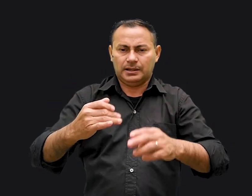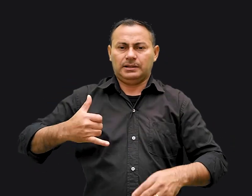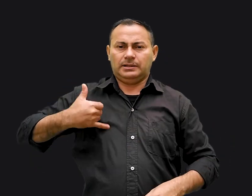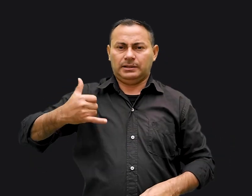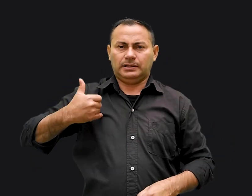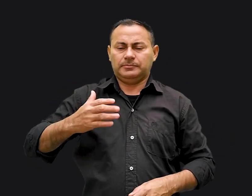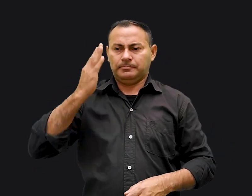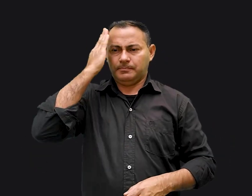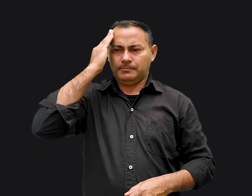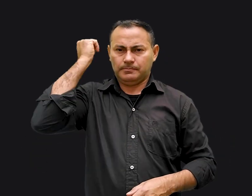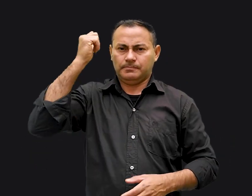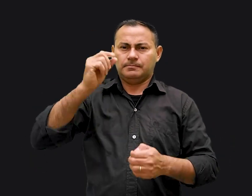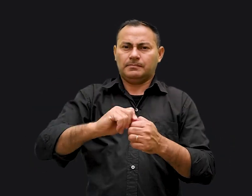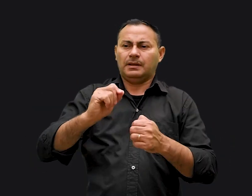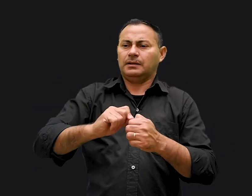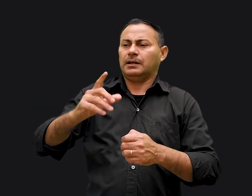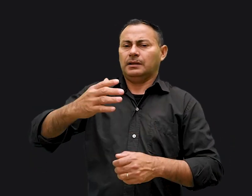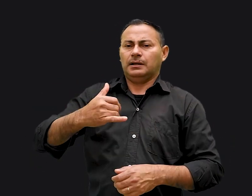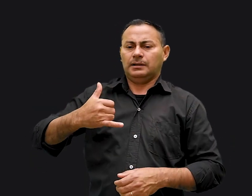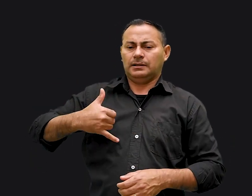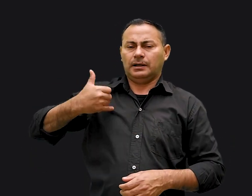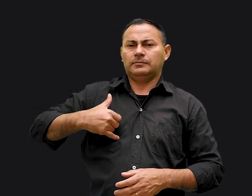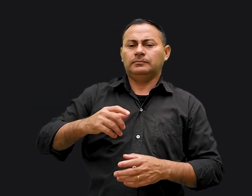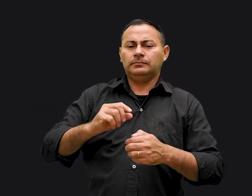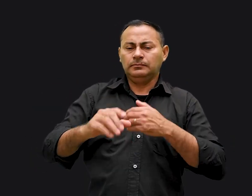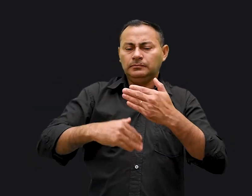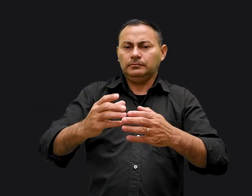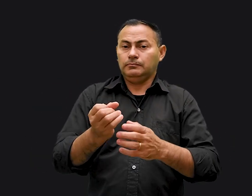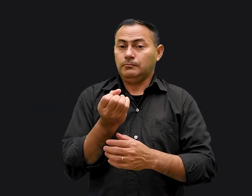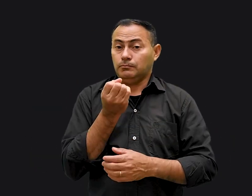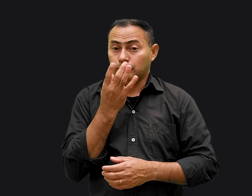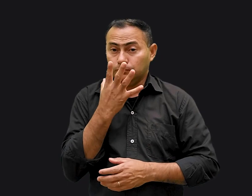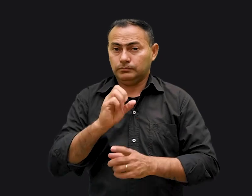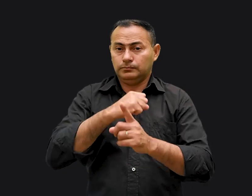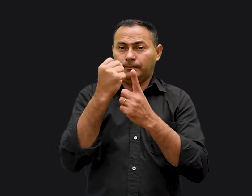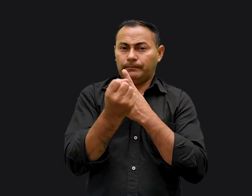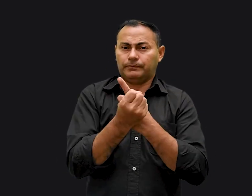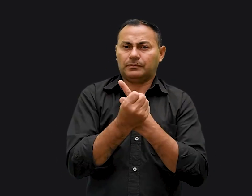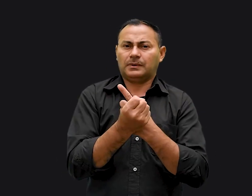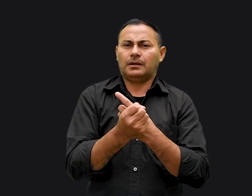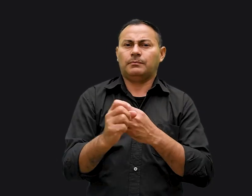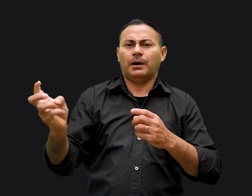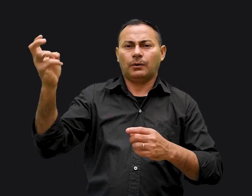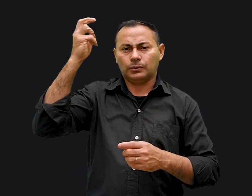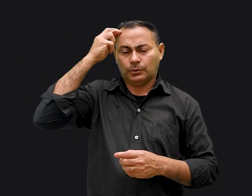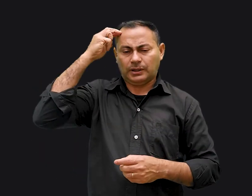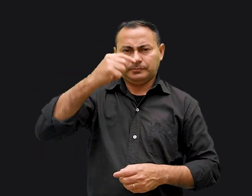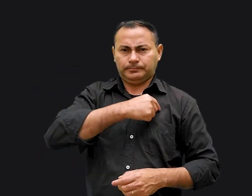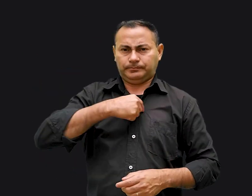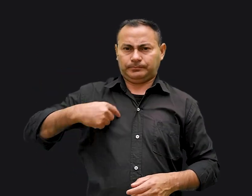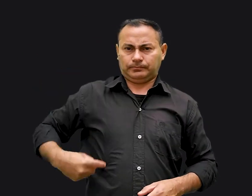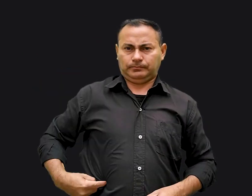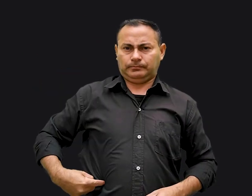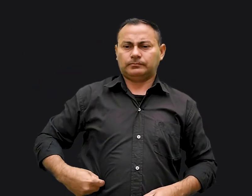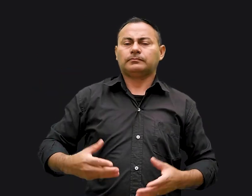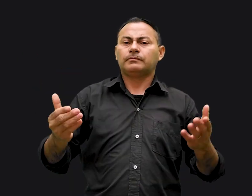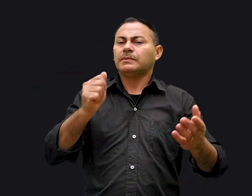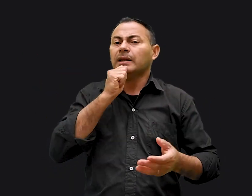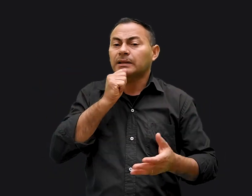idade e a sabedoria produzida por aquela idade. E isso produziu um tremendo benefício social para a cultura chinesa, ao ponto de ainda hoje